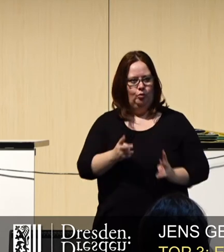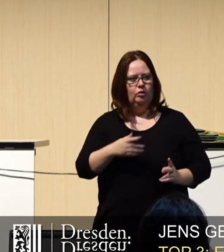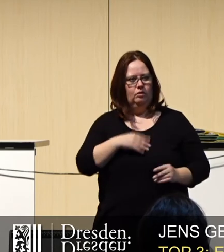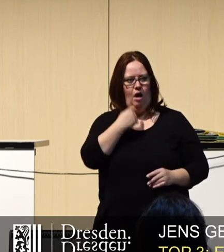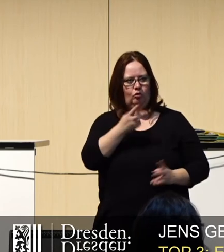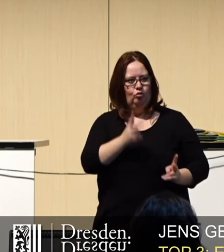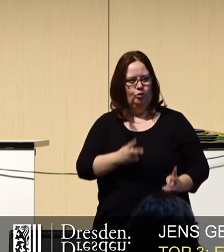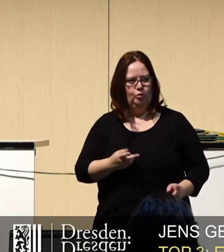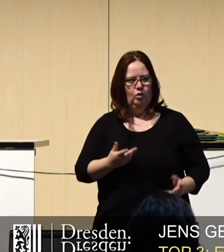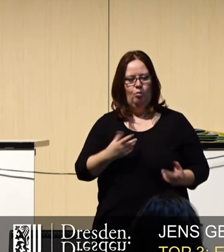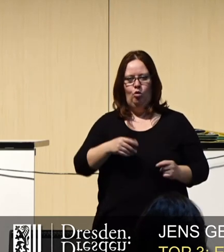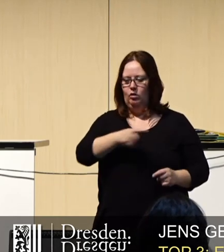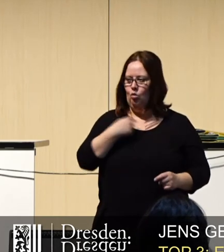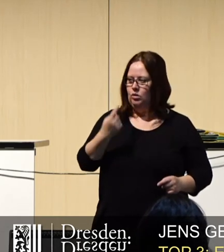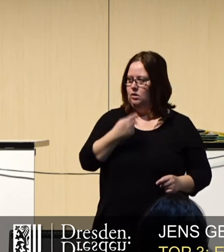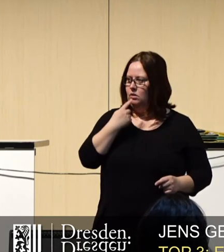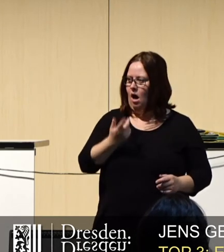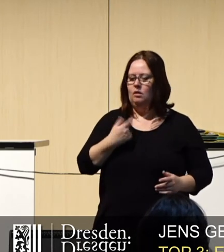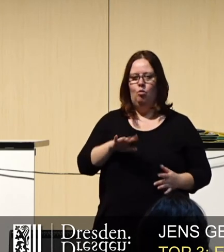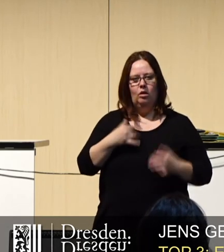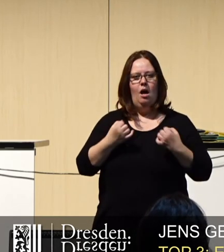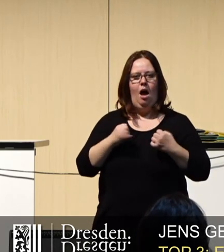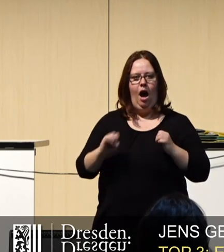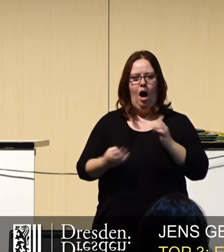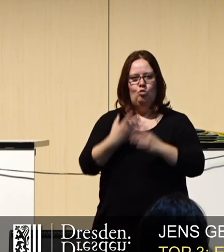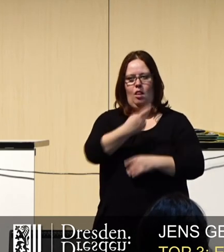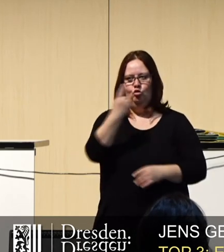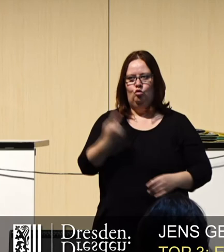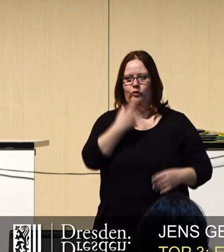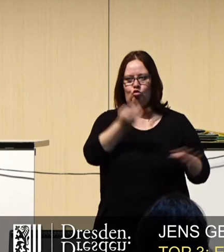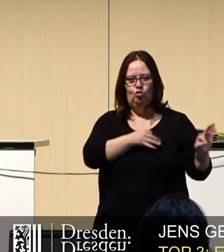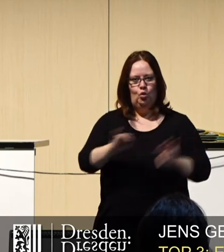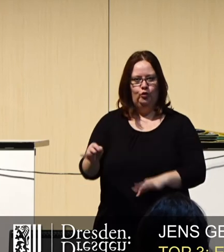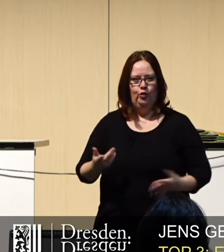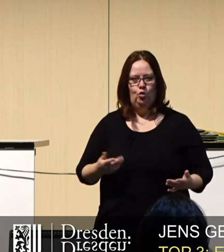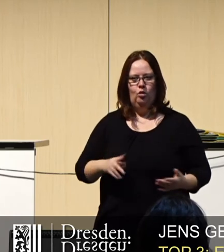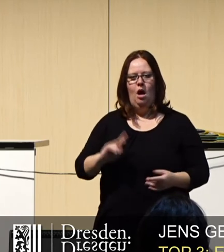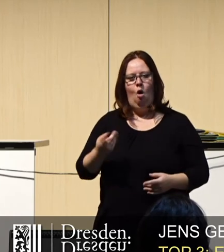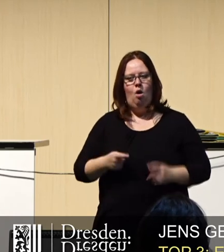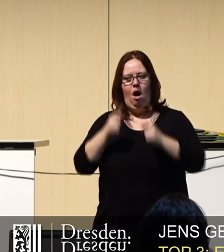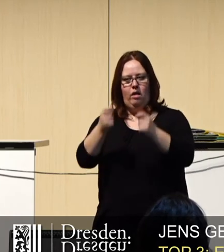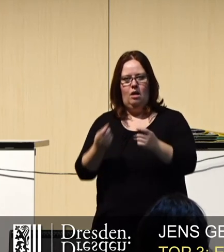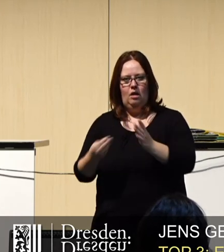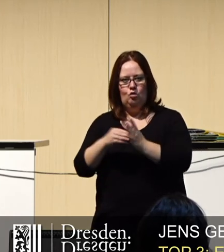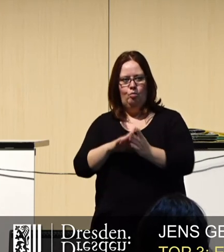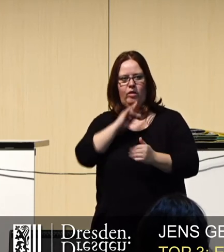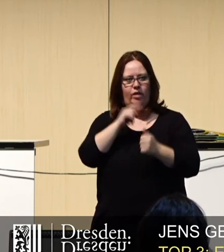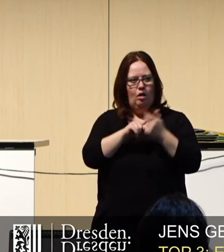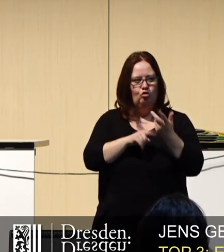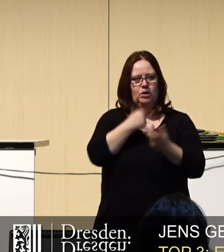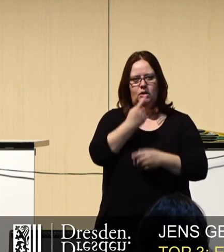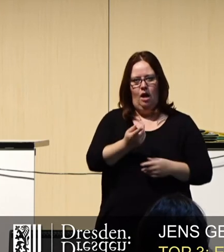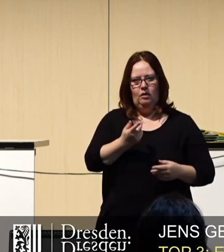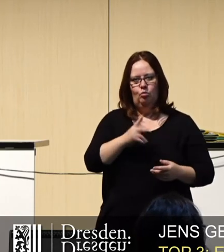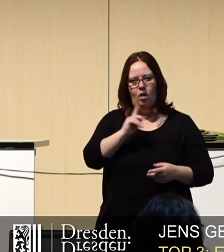unserer Sicht gesagt hat, das uns bewogen hat, diese Aktuelle Stunde zu führen und gleichzeitig diesen Antrag. Weil vieles von dem, was er